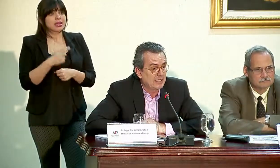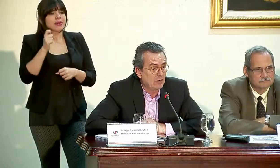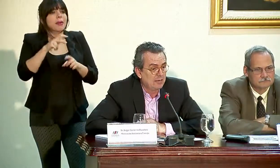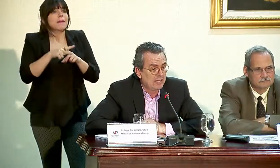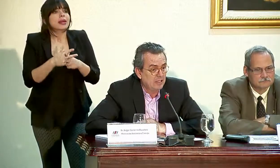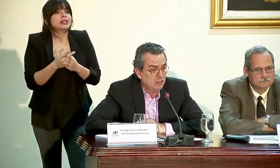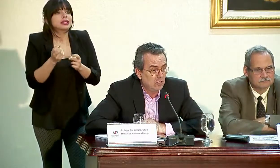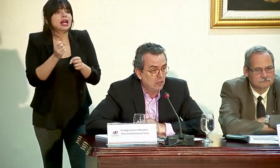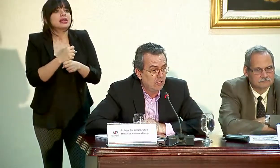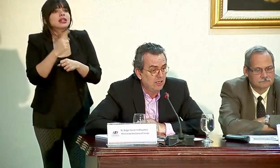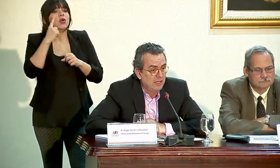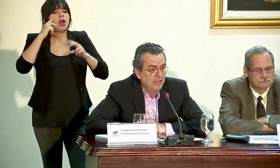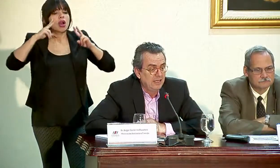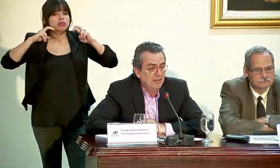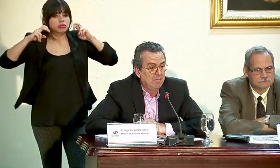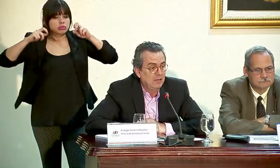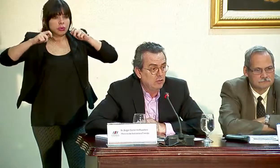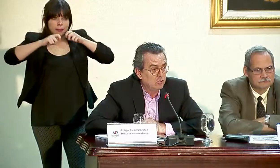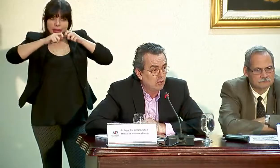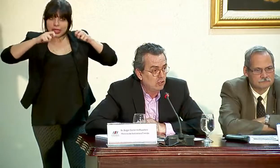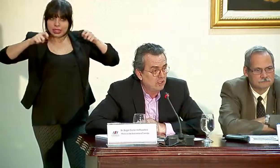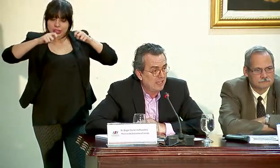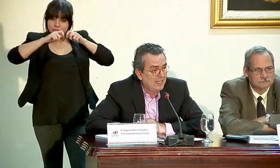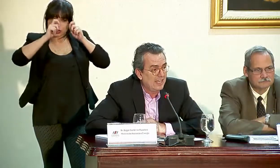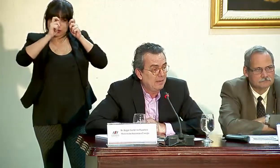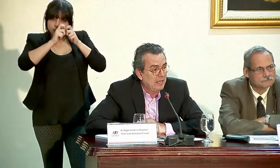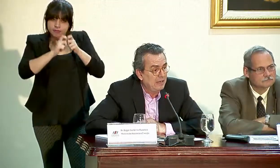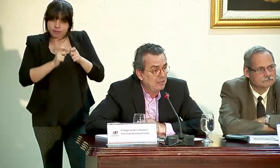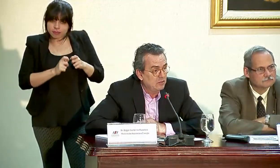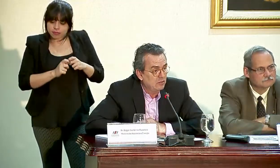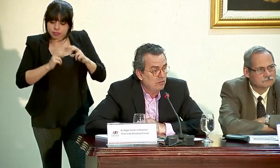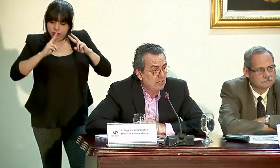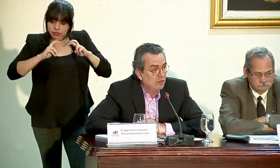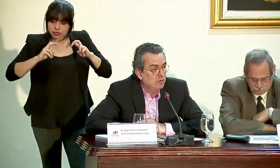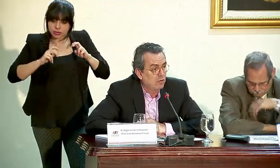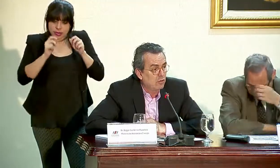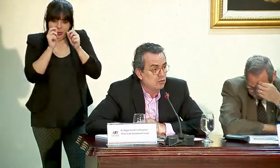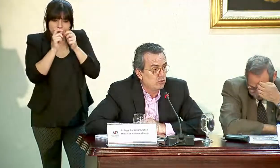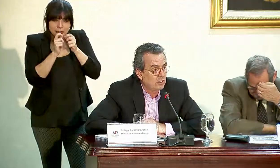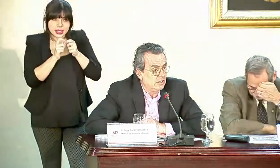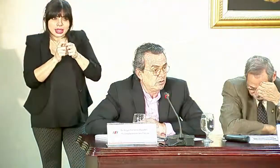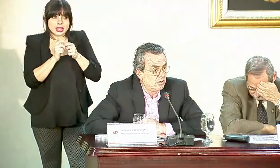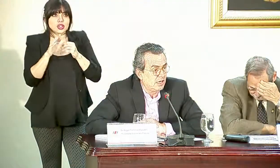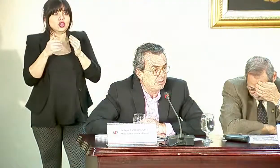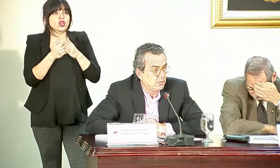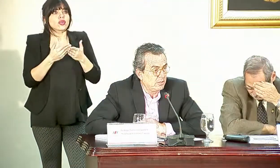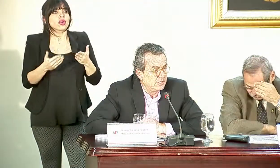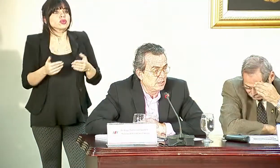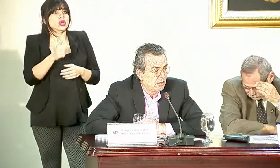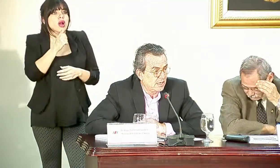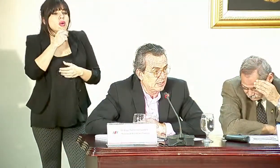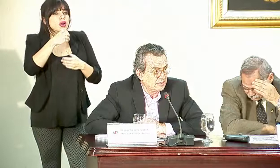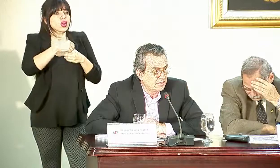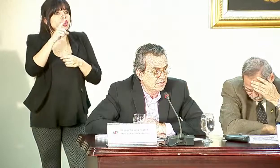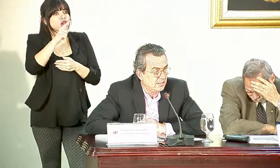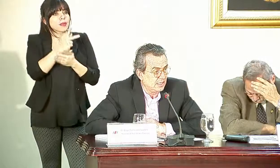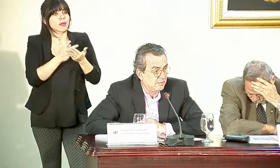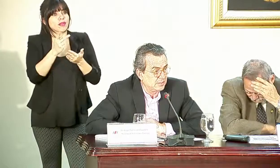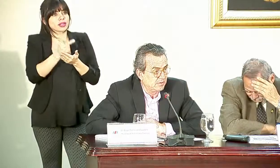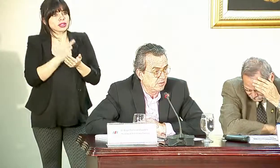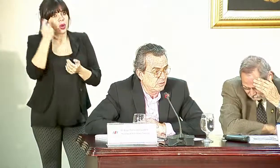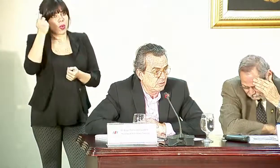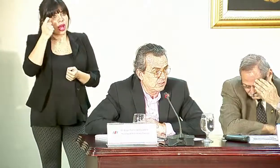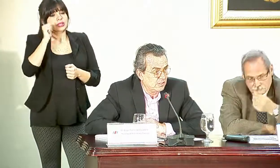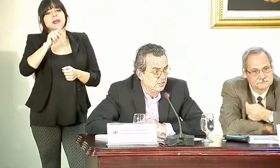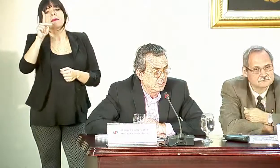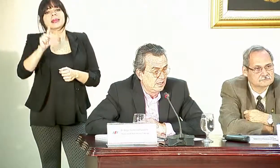que empezar a hacer una medición minuciosa y al milímetro de nuestro recurso hídrico en la provincia de Guanacaste y